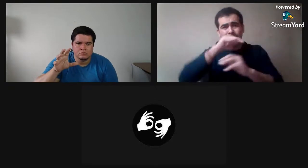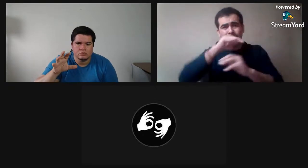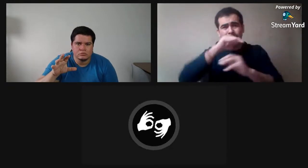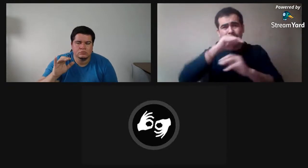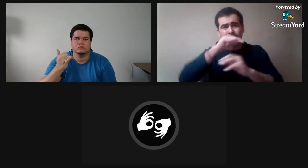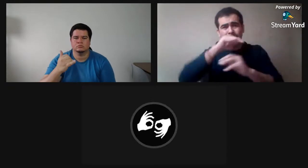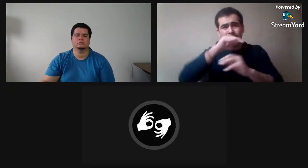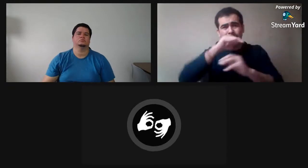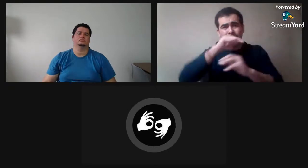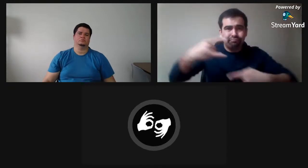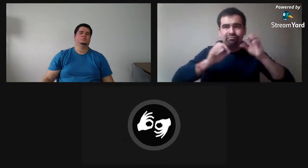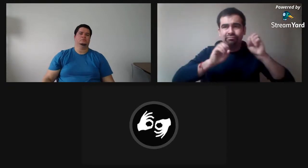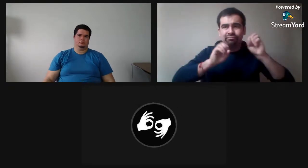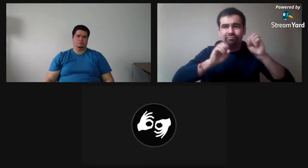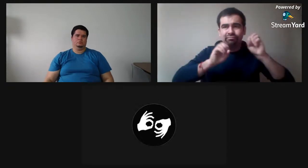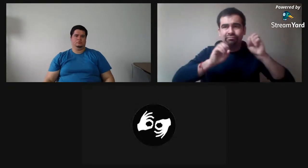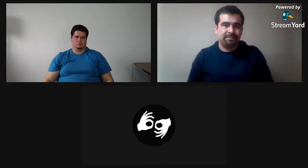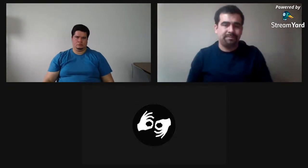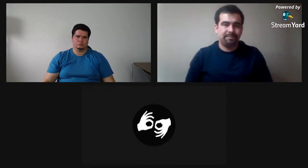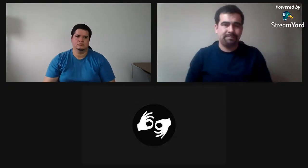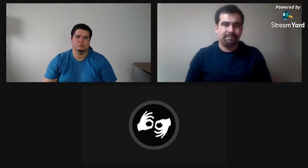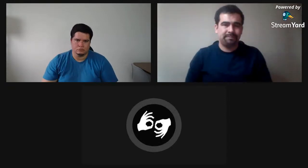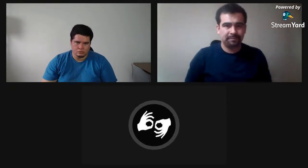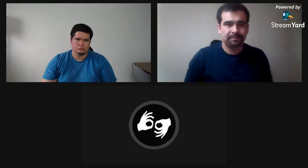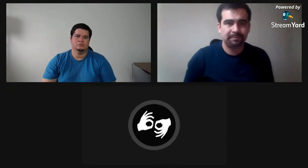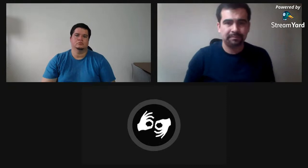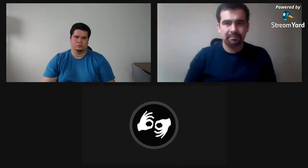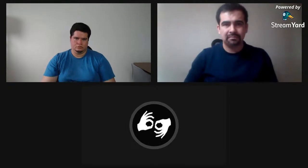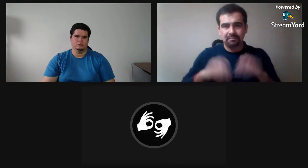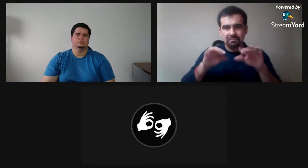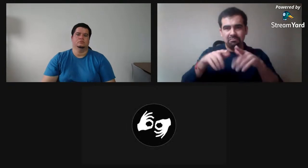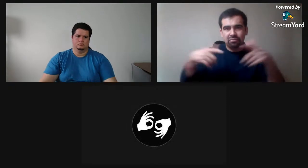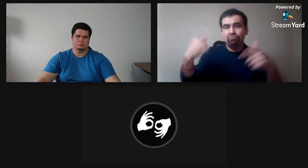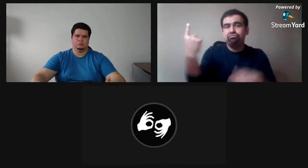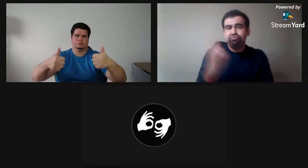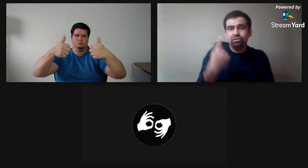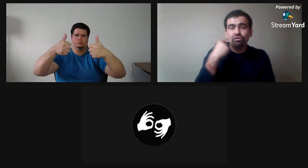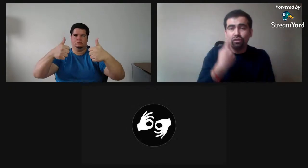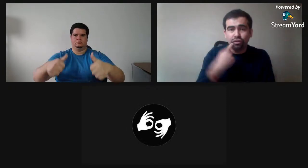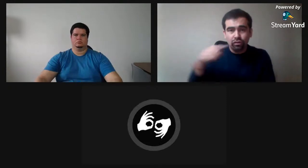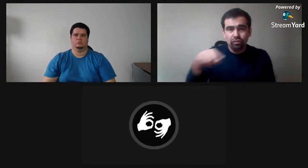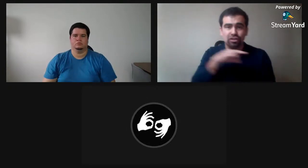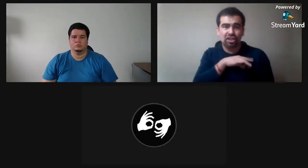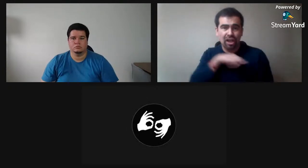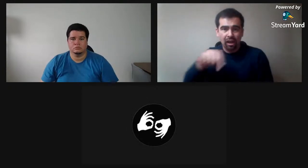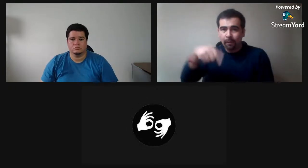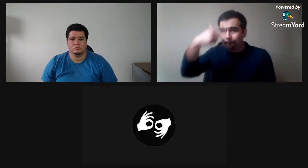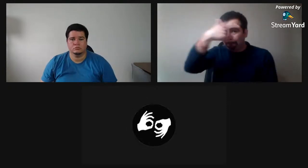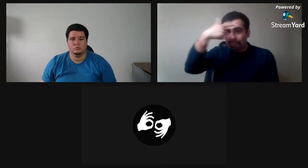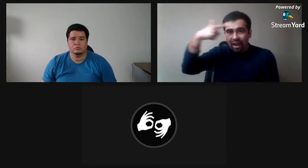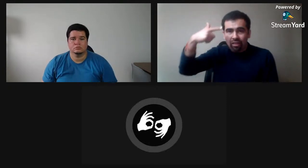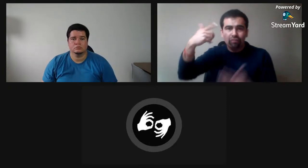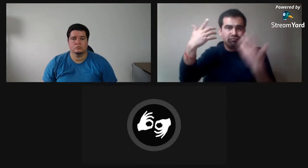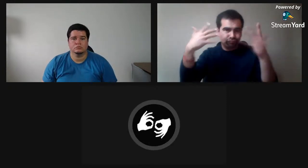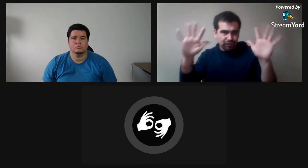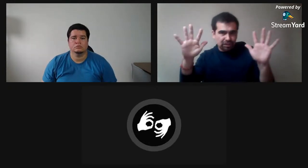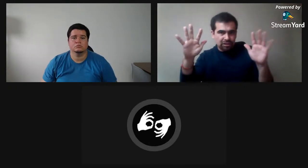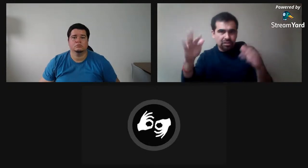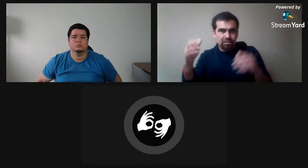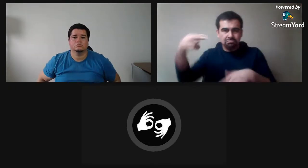Espera, espera. Ahí sí, ahí sí se ve bien. Bueno, acá las personas sordas en Chile,